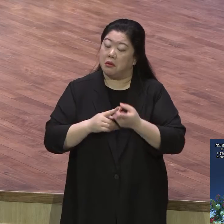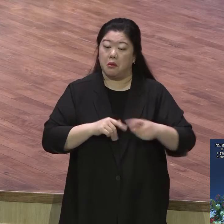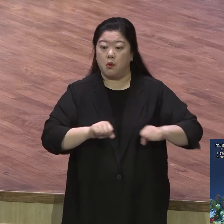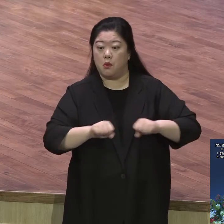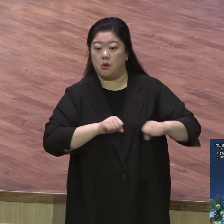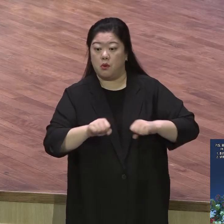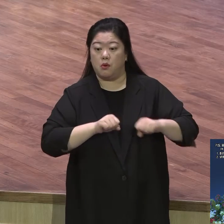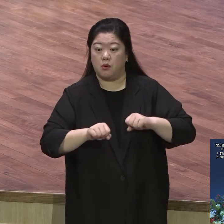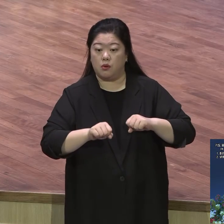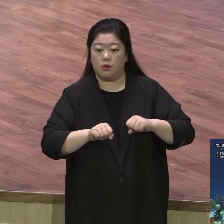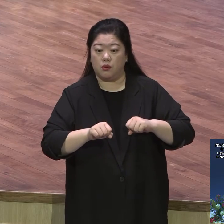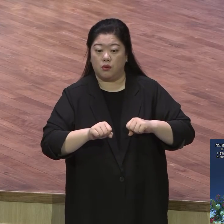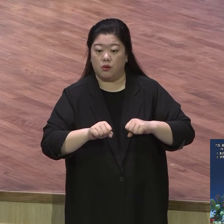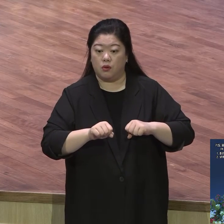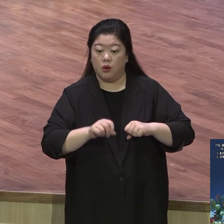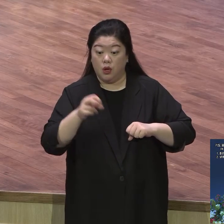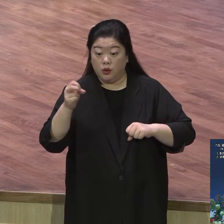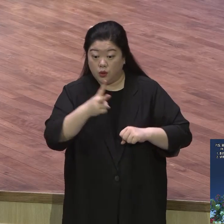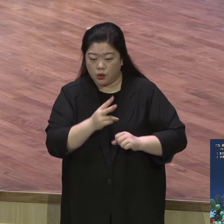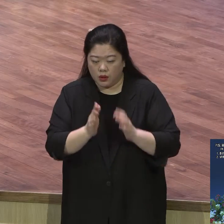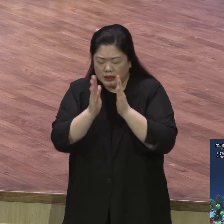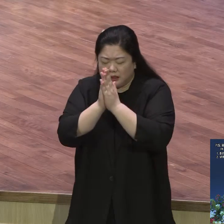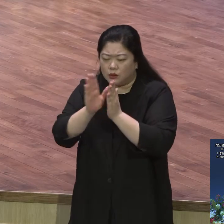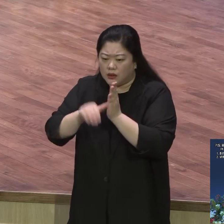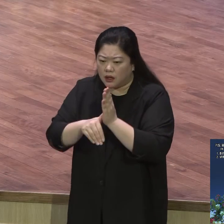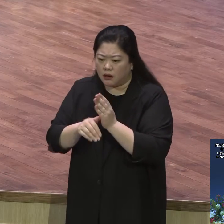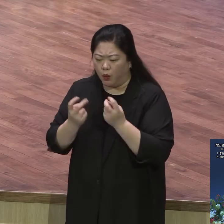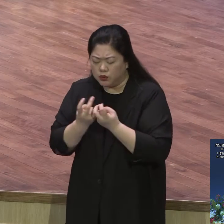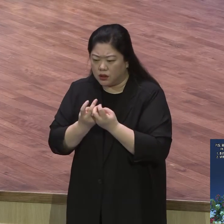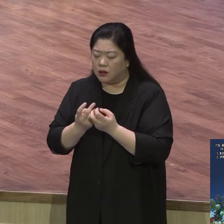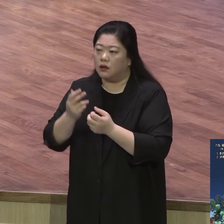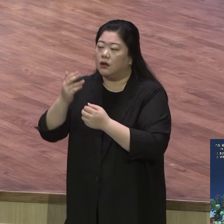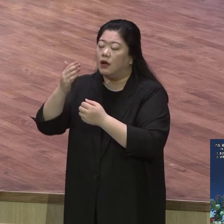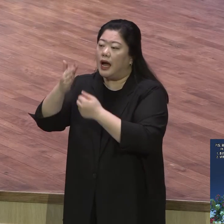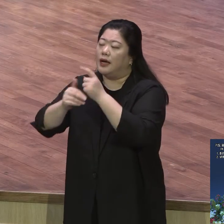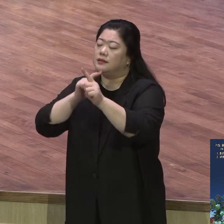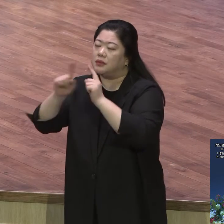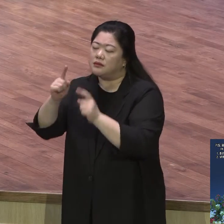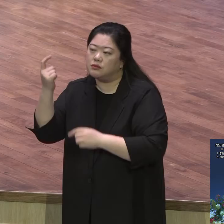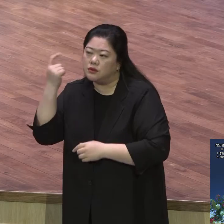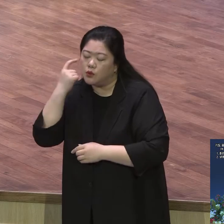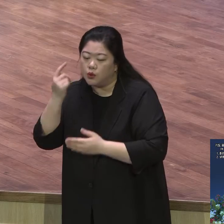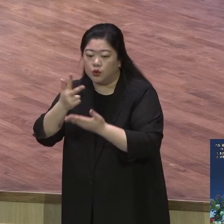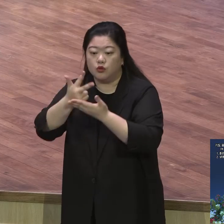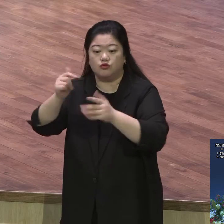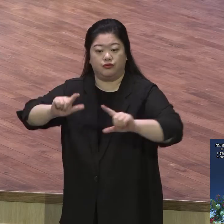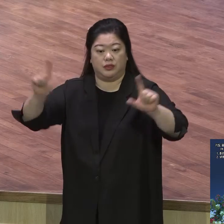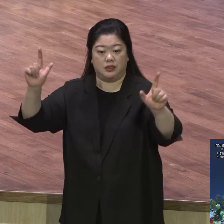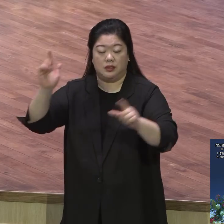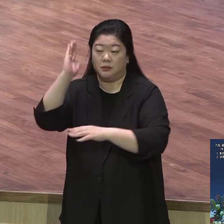더 단 말씀 말씀을 그 한 주간 목사님 성을 달달 외웠어요 그 말씀 가지고 기도했어요